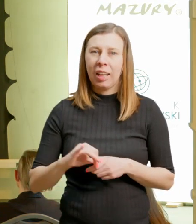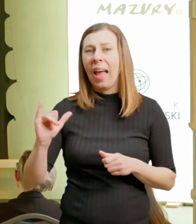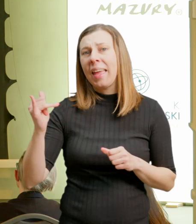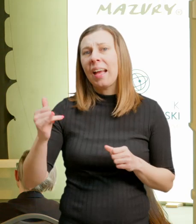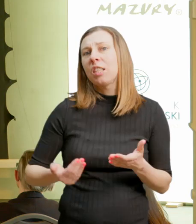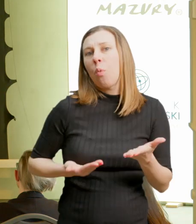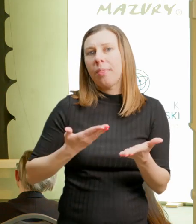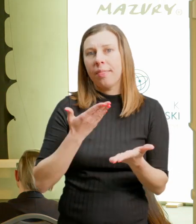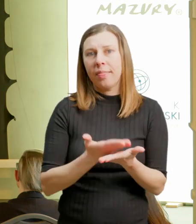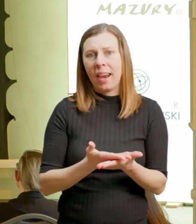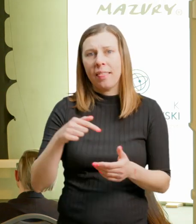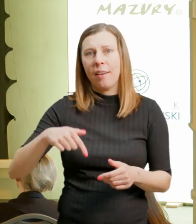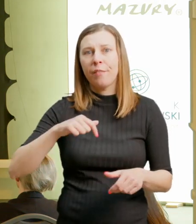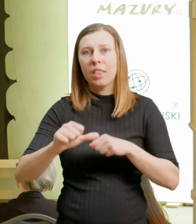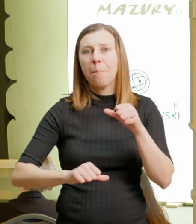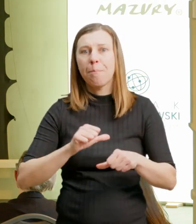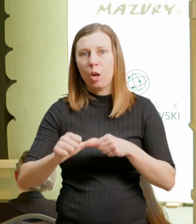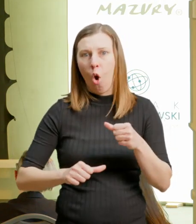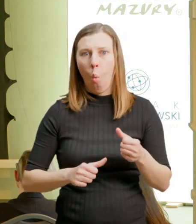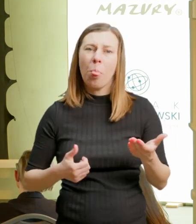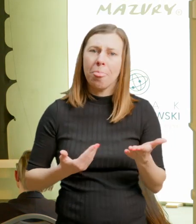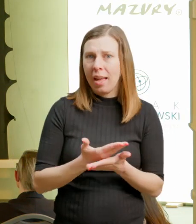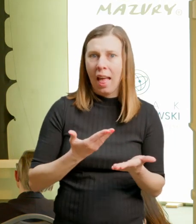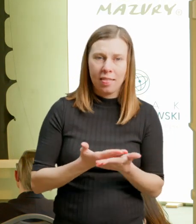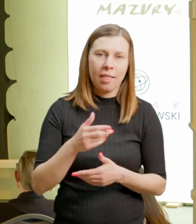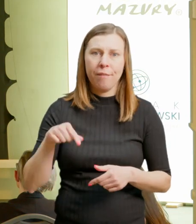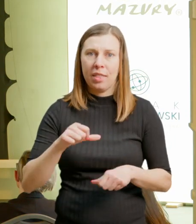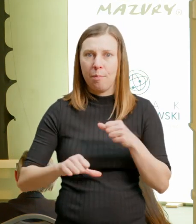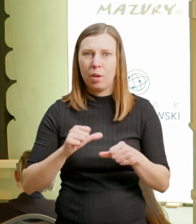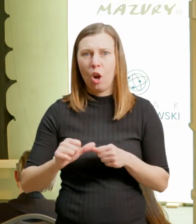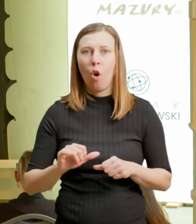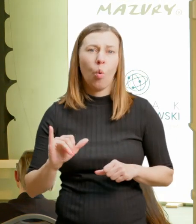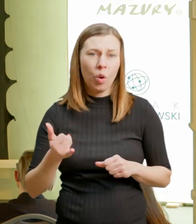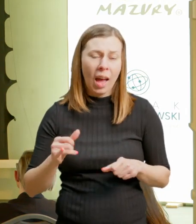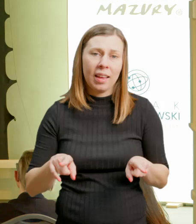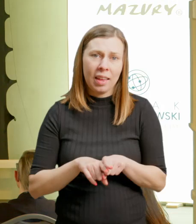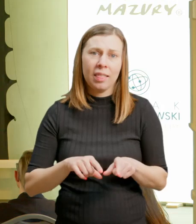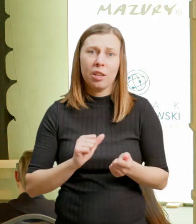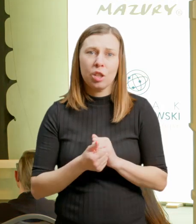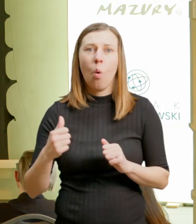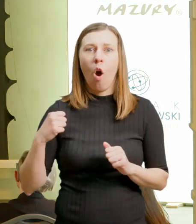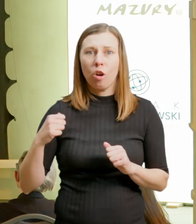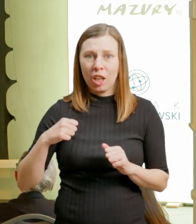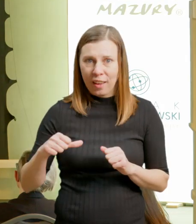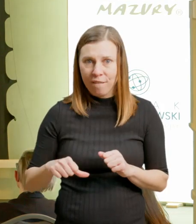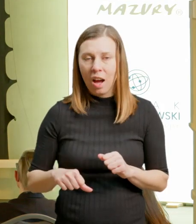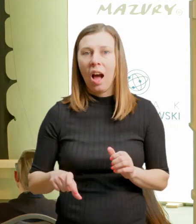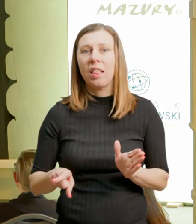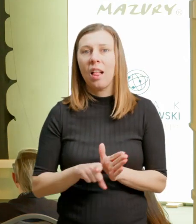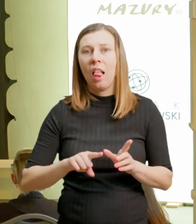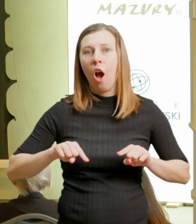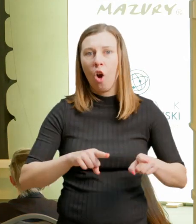w tym roku się kształtują i oczekiwaniach również w związku z tym dla organizatorów usług turystycznych.